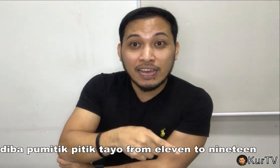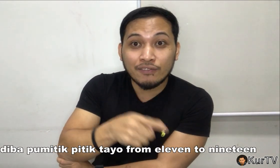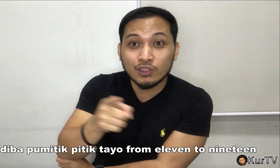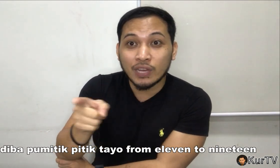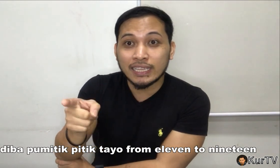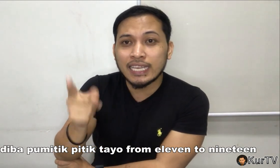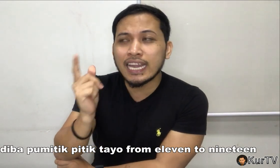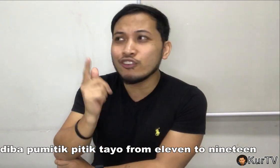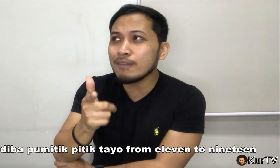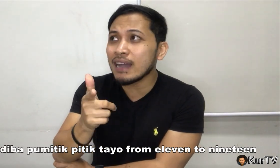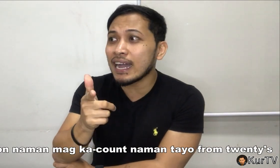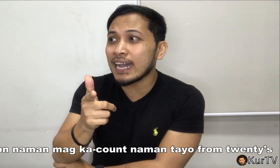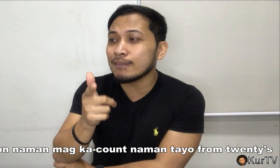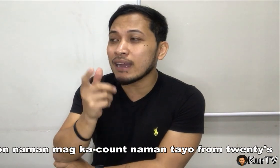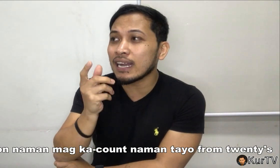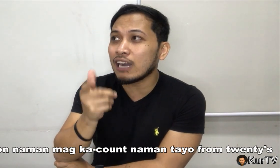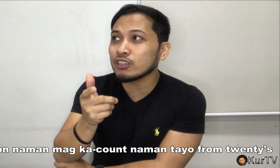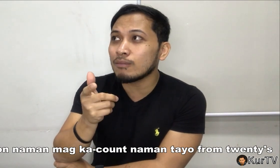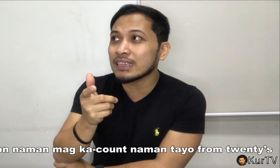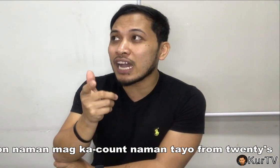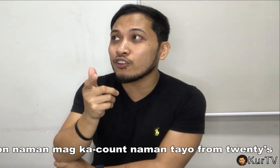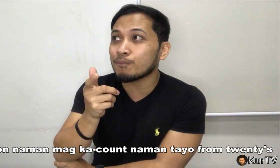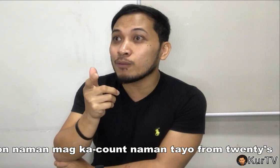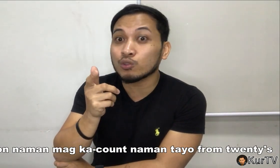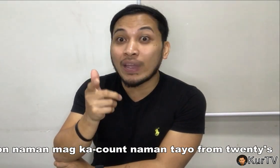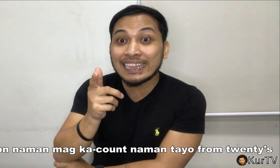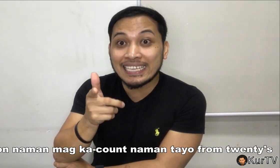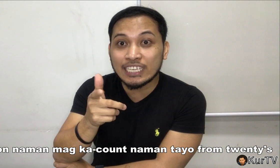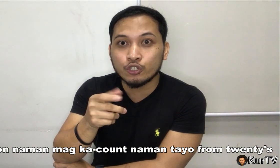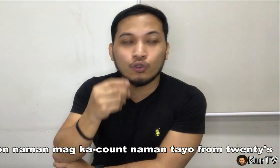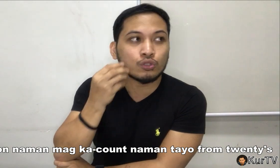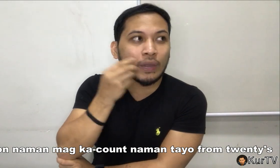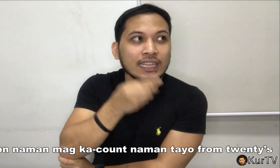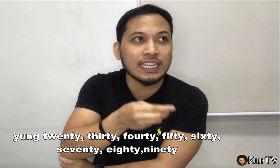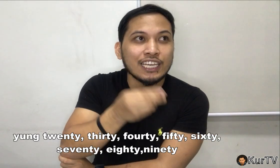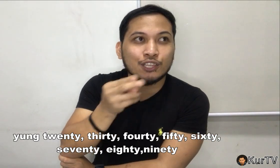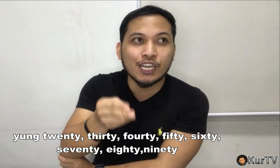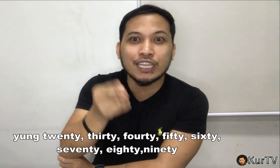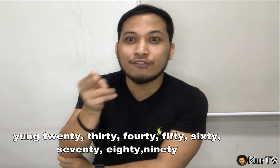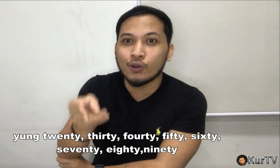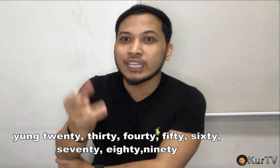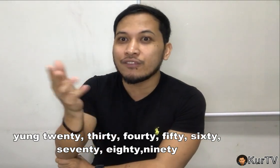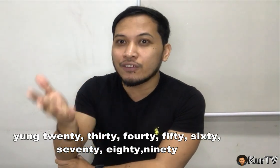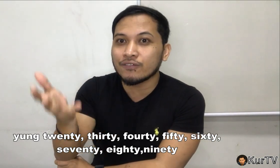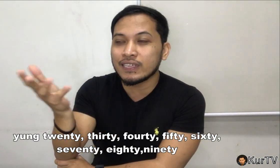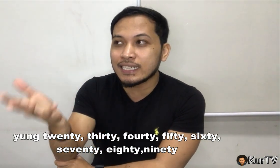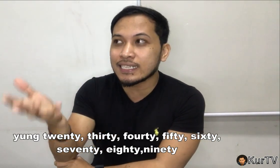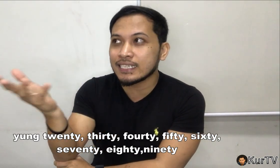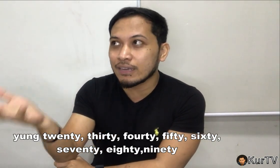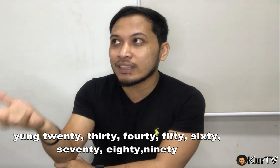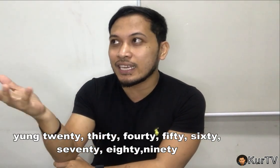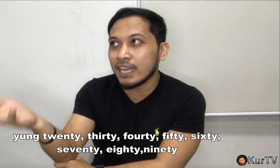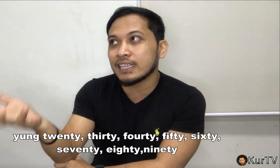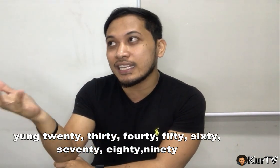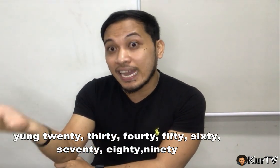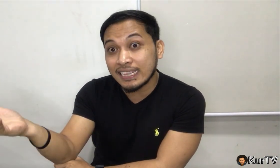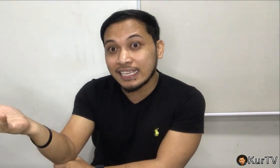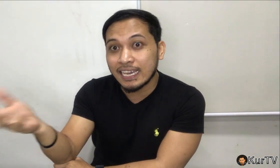11 to 19. Ngayon naman, magka-count naman tayo from 20s. Yung 20, 30, 40, 50, 60, 70, 80, 90.